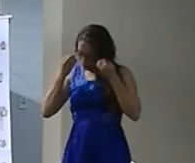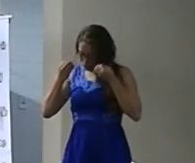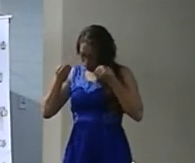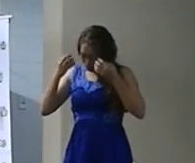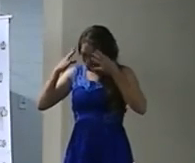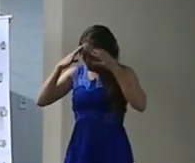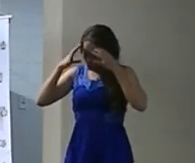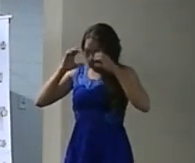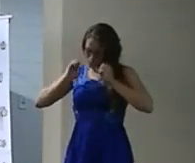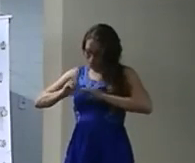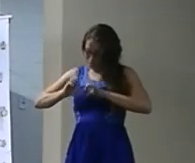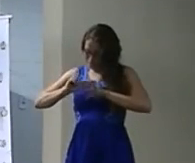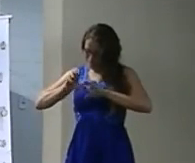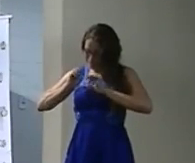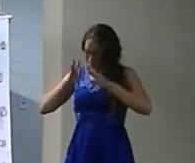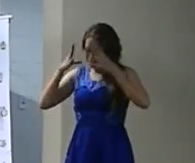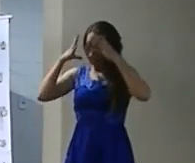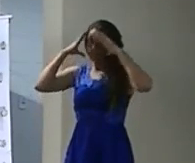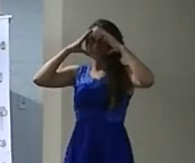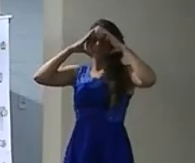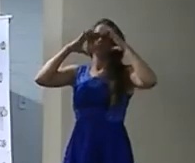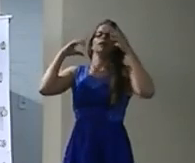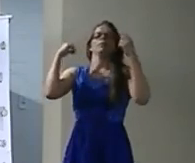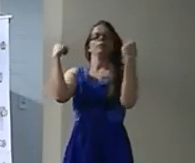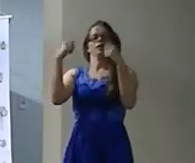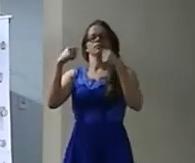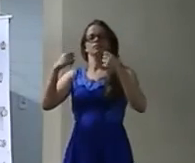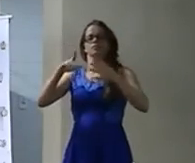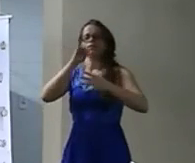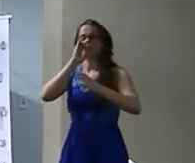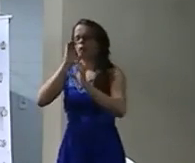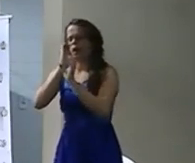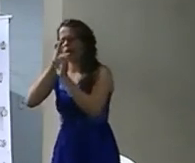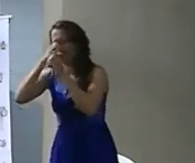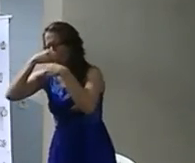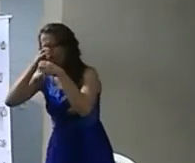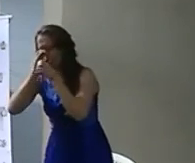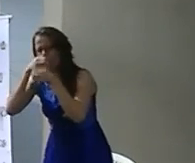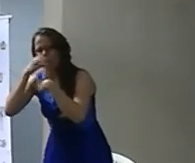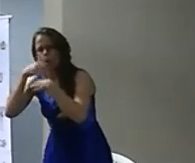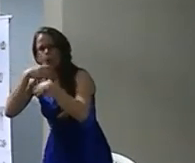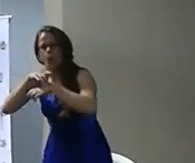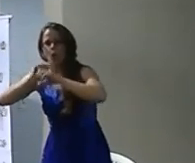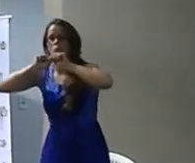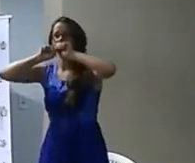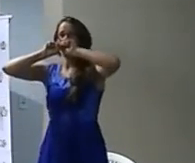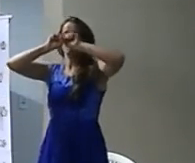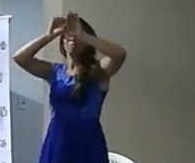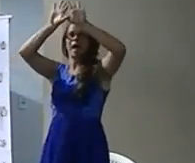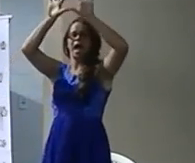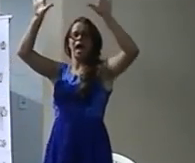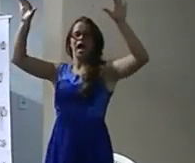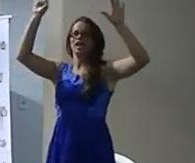Para surdo Tem que ir para laboratório Tem que ir para construção Tem que observar E analisar E refazer E reconstruir Eu vou mostrar para vocês E aí aí Obrigado.